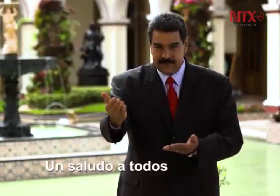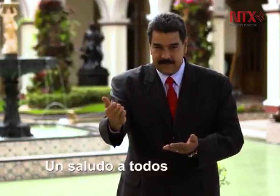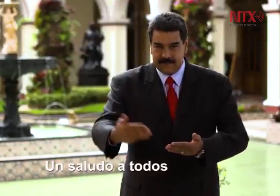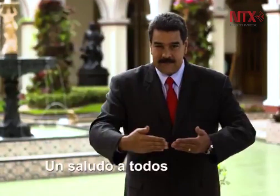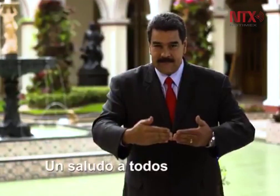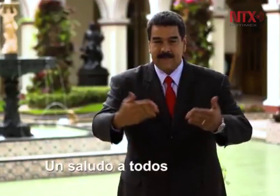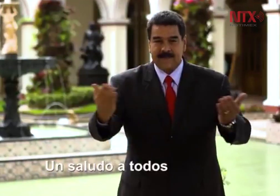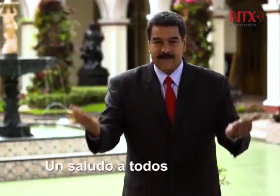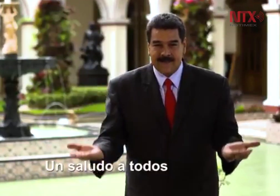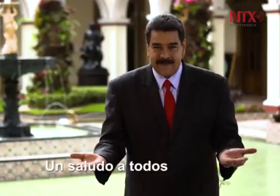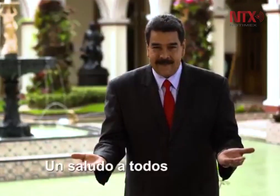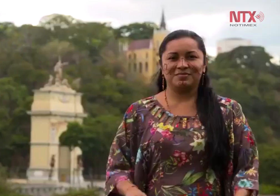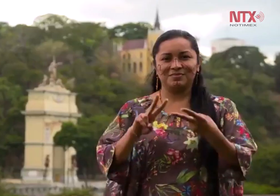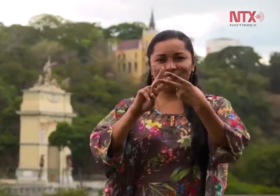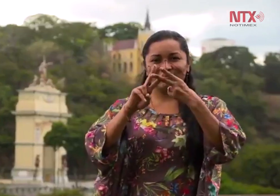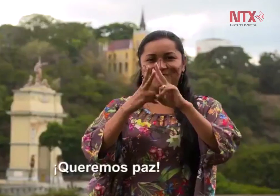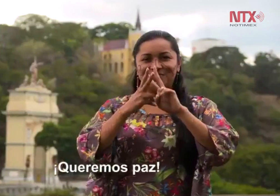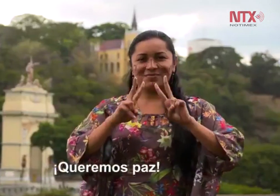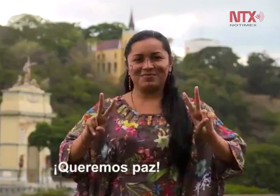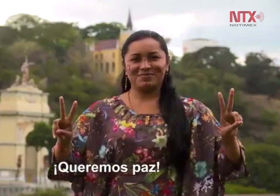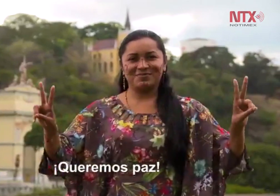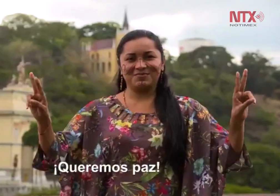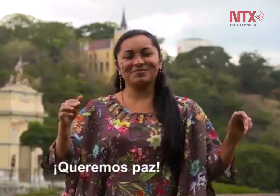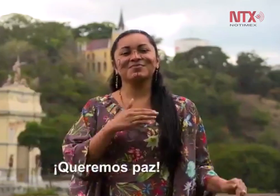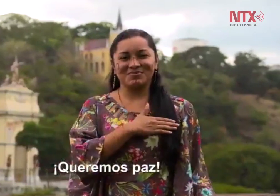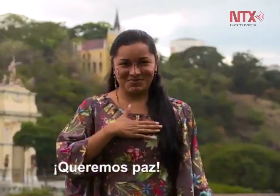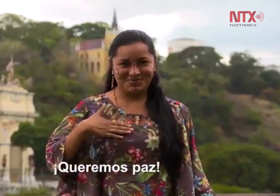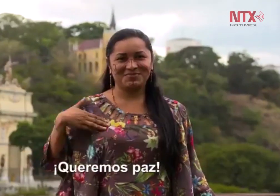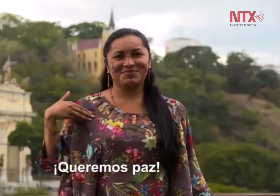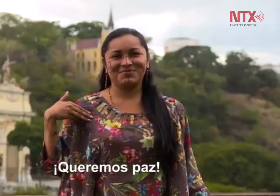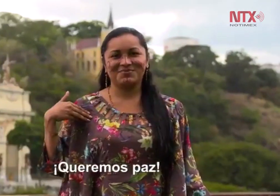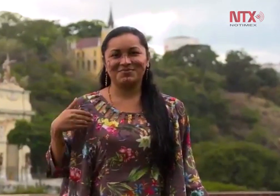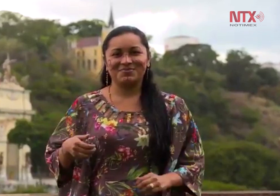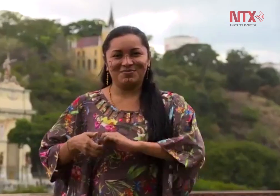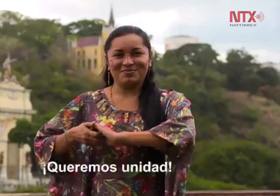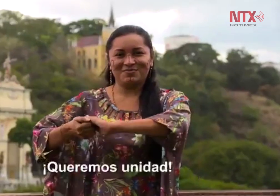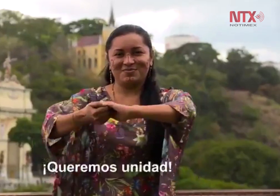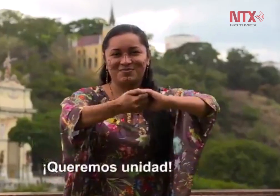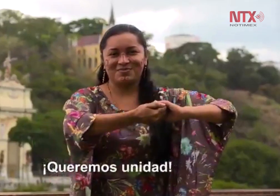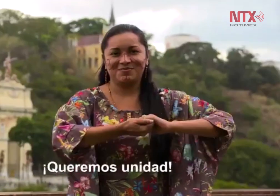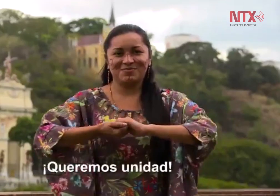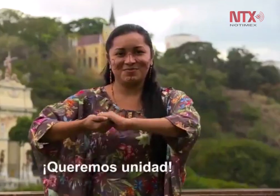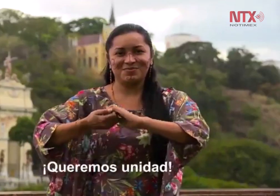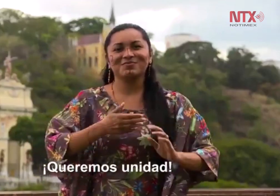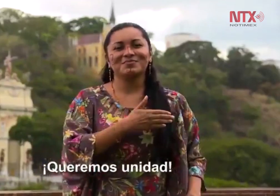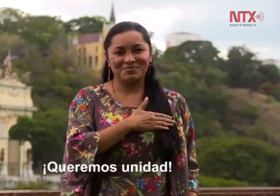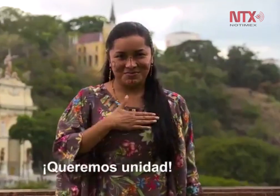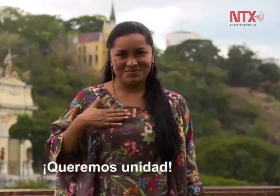señas de anoche. El mandatario anunció el sábado anterior que mandaría la noche del domingo un mensaje a todos los venezolanos. La transmisión